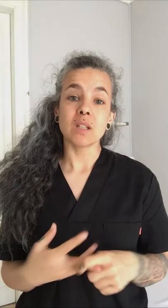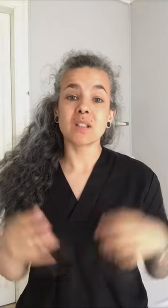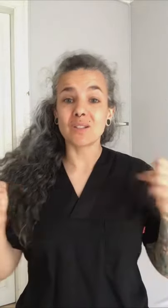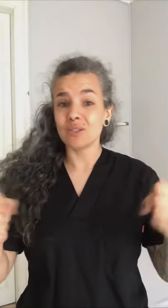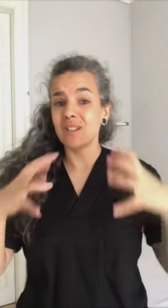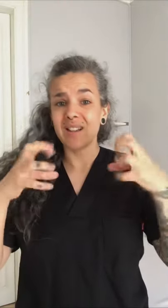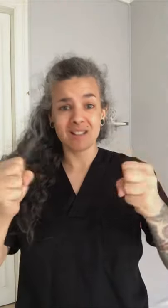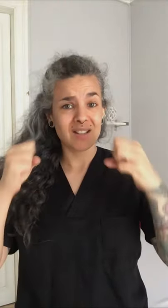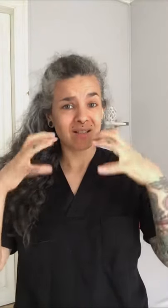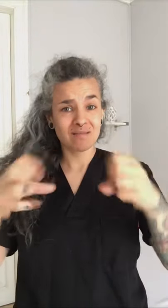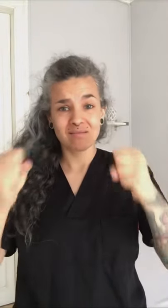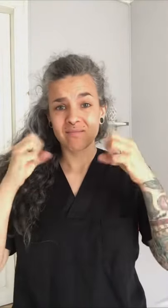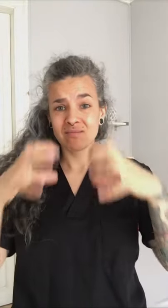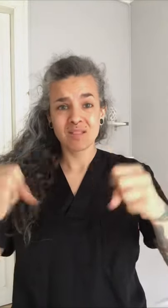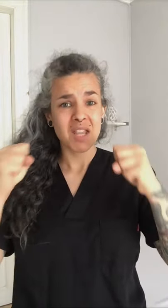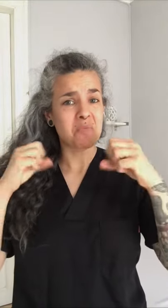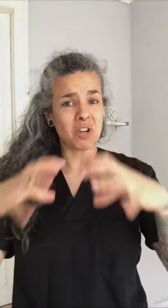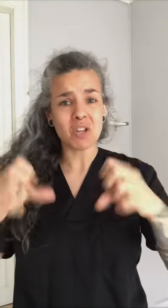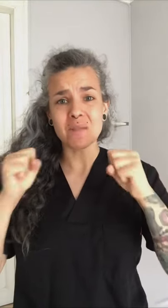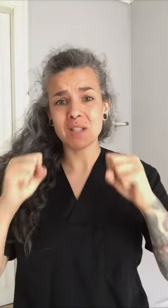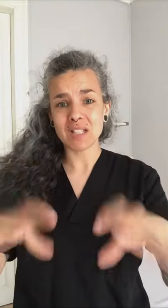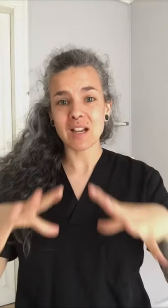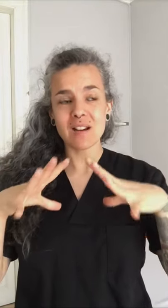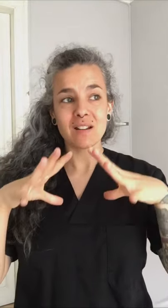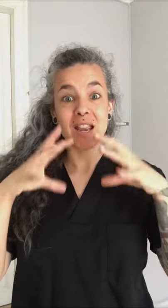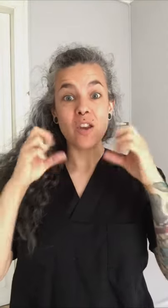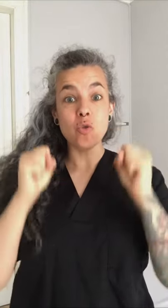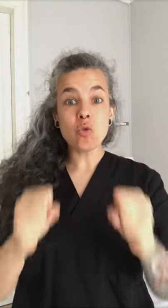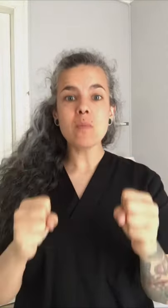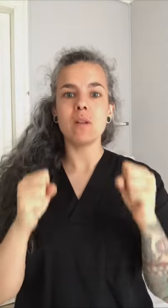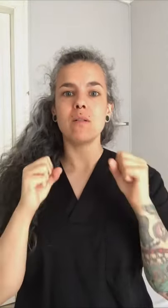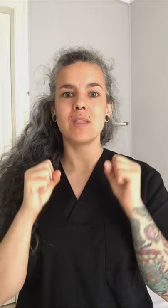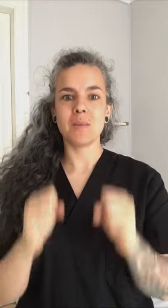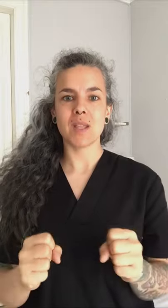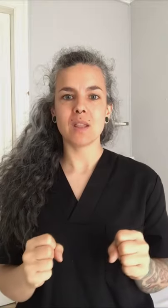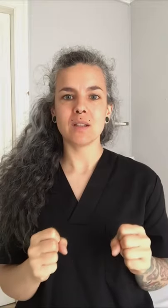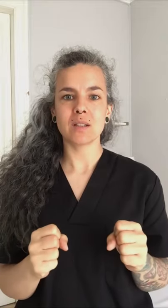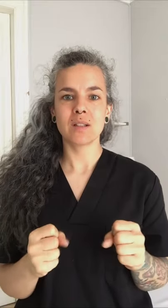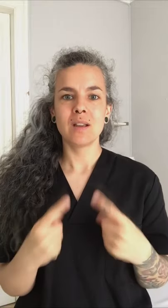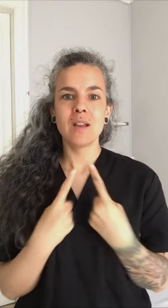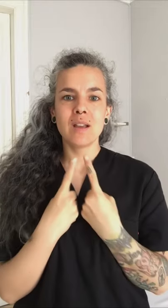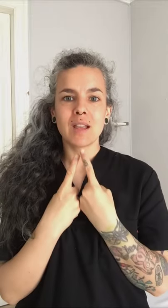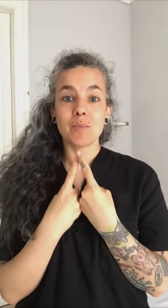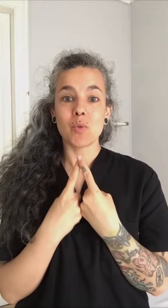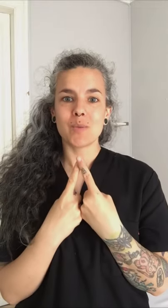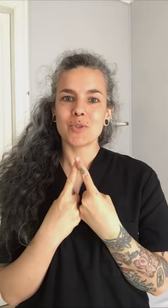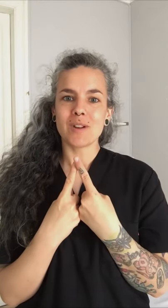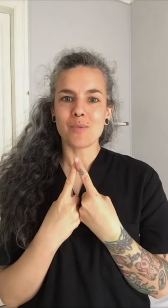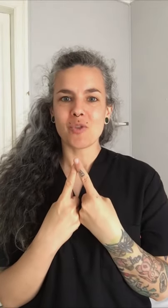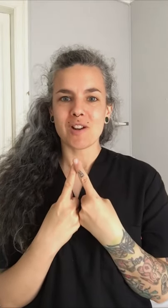está todo el día ahí. Y poneros a pensar el número de veces que movemos la boca.